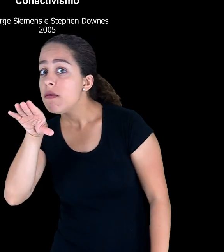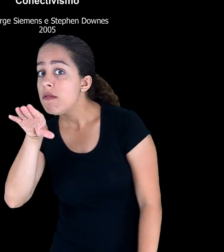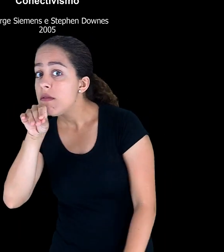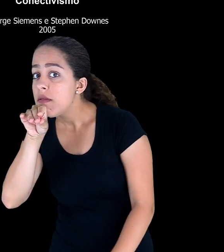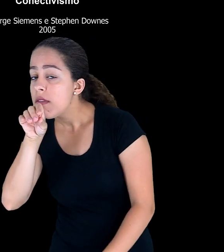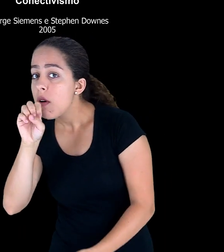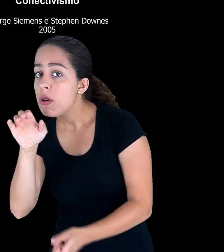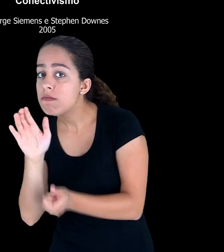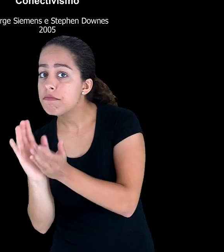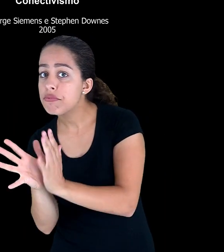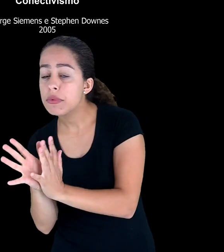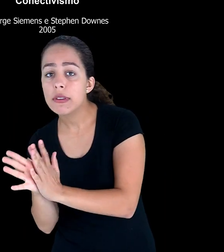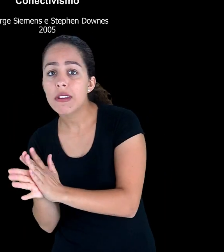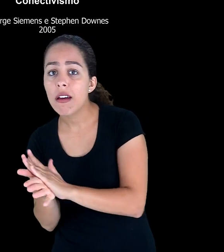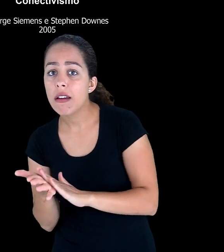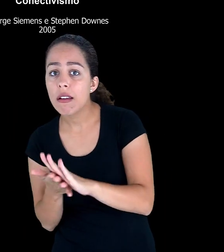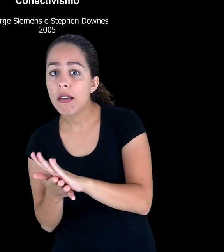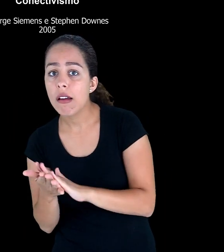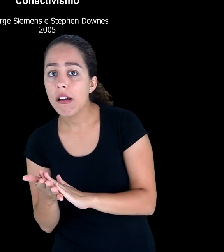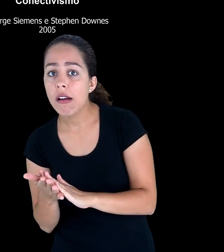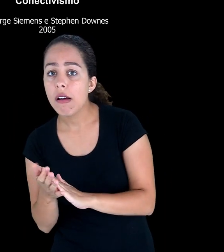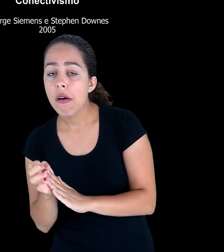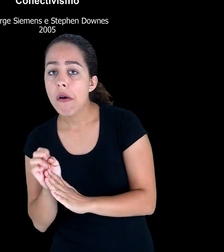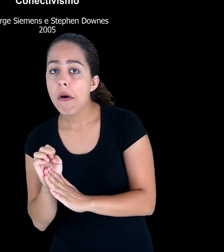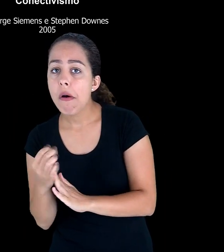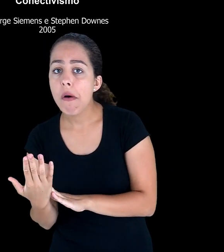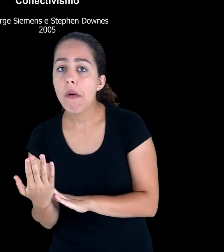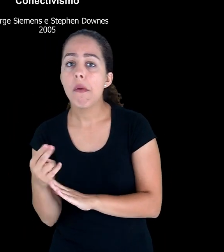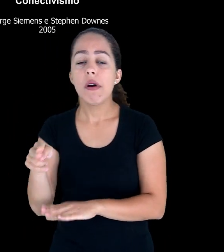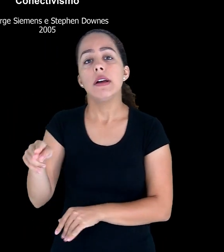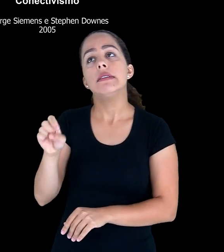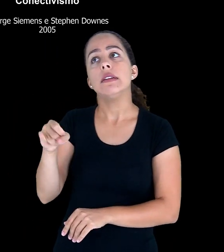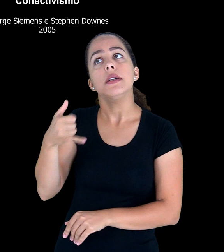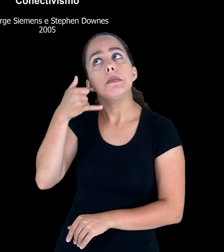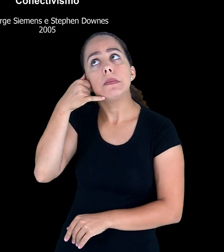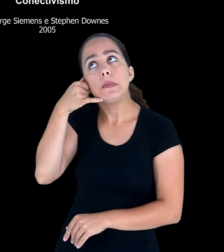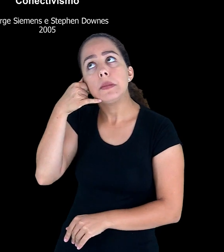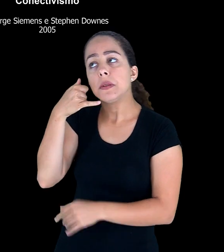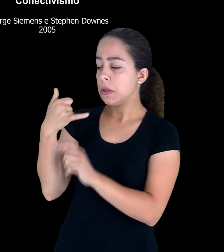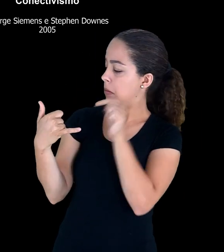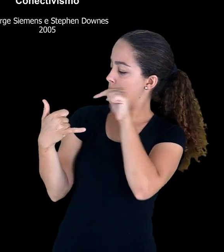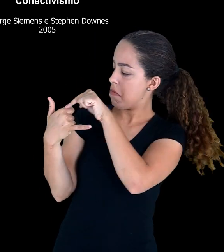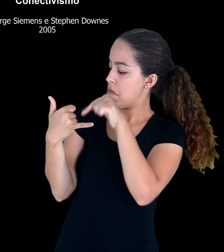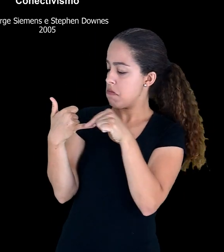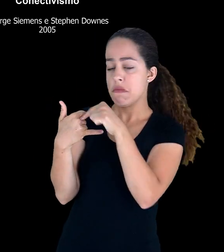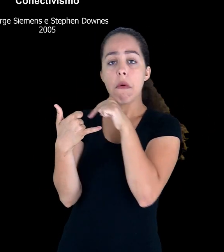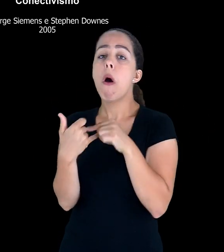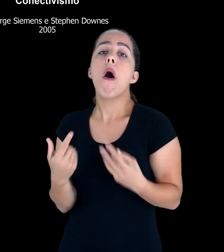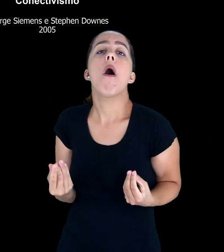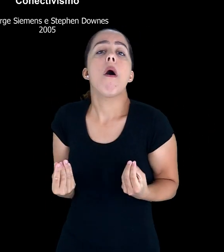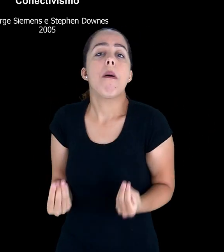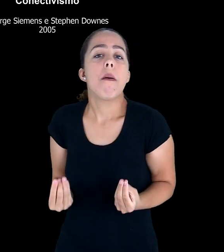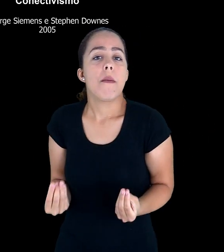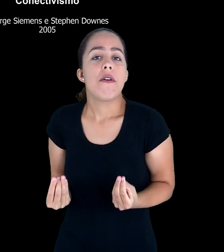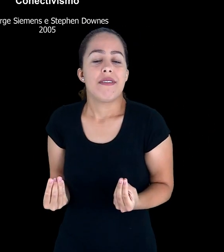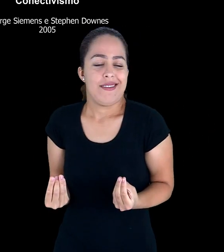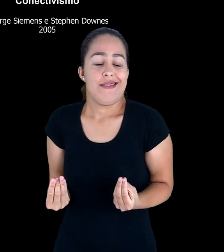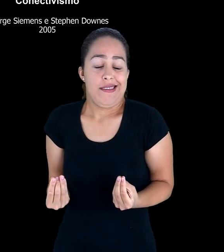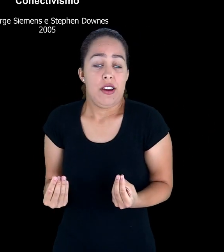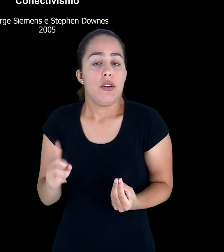como que ela já consegue manipular um smartphone, conseguir o que ela quer. Essas questões são questões que a gente